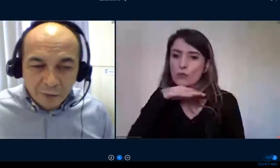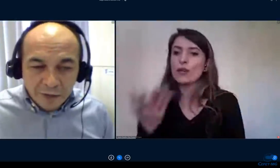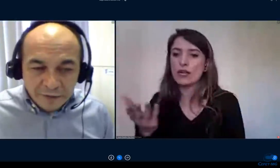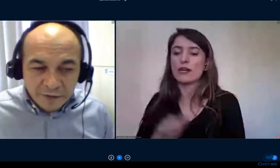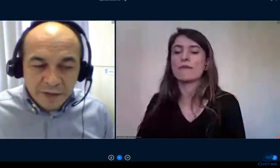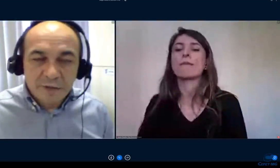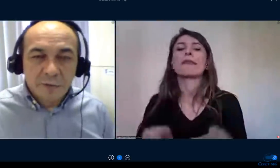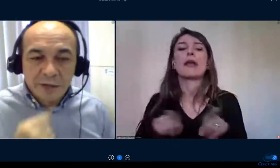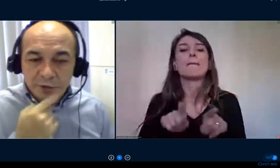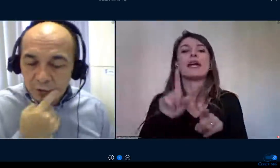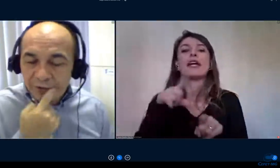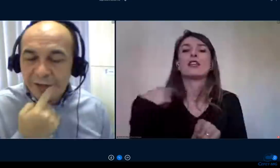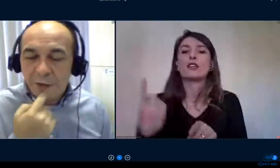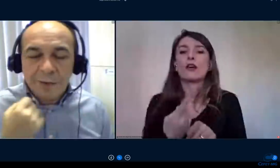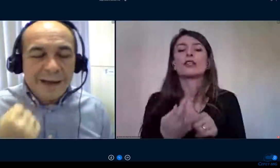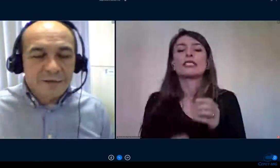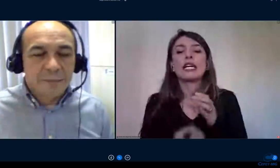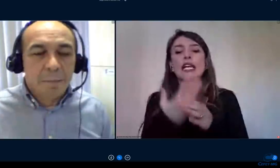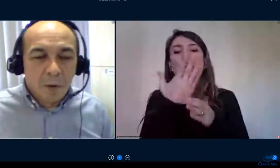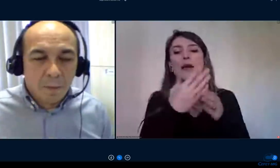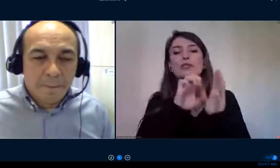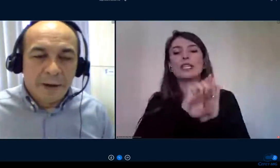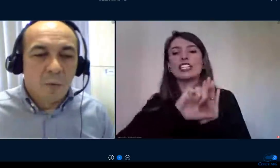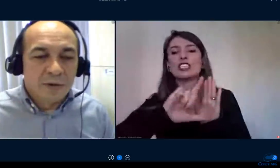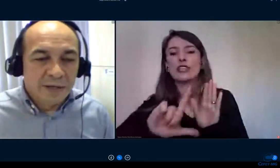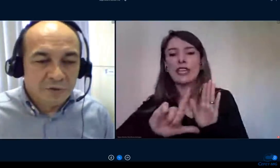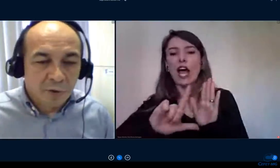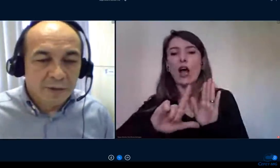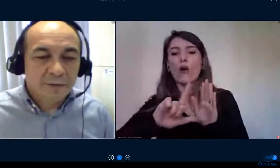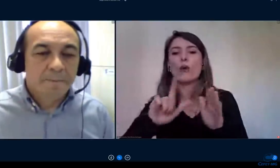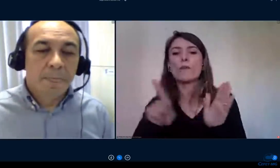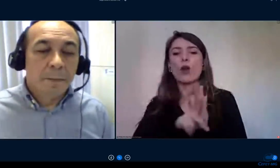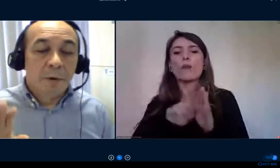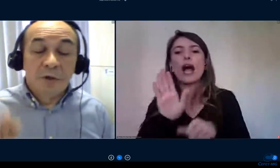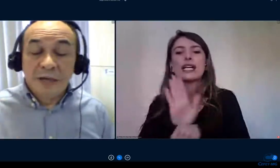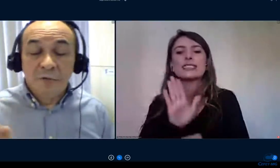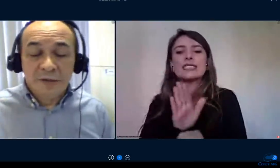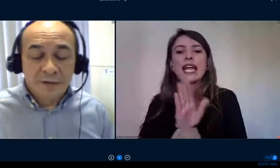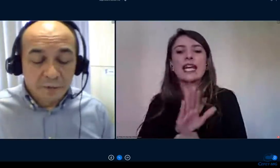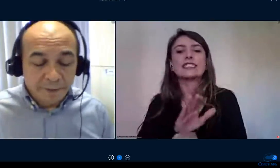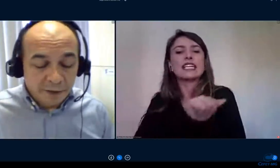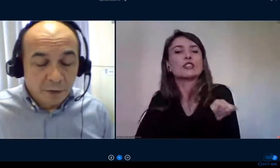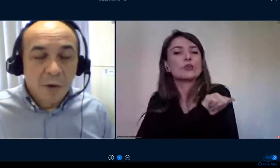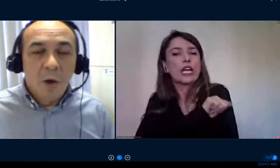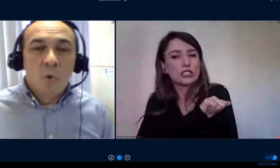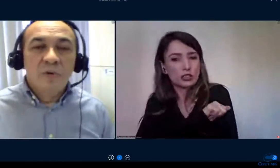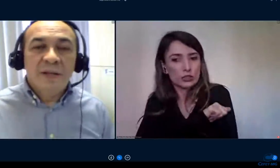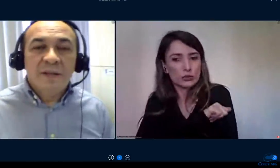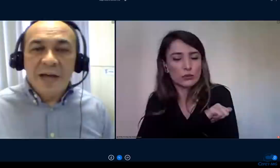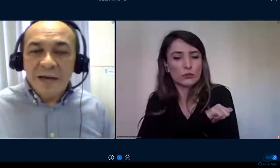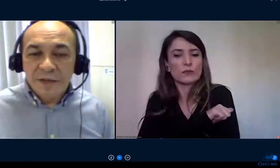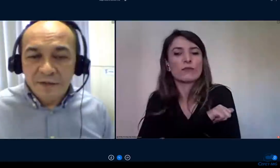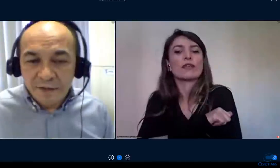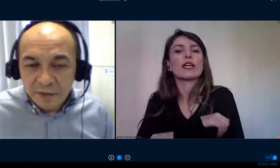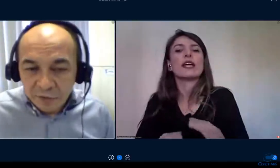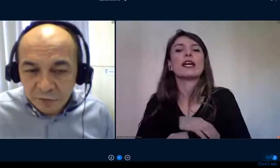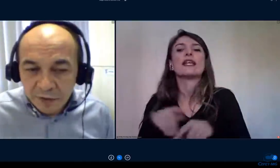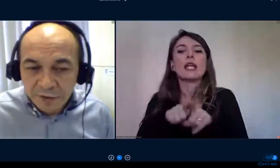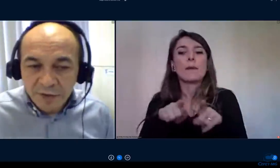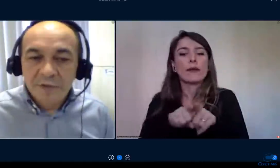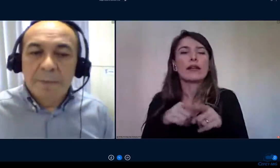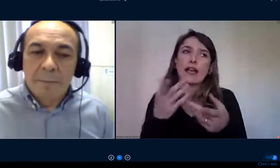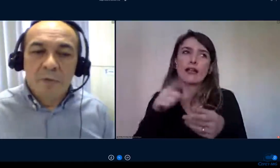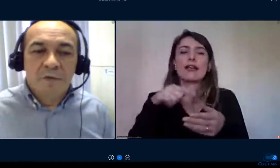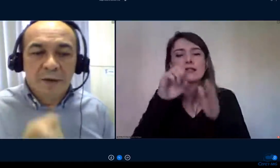edital de assistência estudantil que dê um gás bom para algumas ações projetos de ensino perdão os editais de assistência